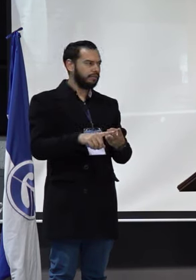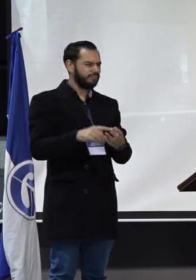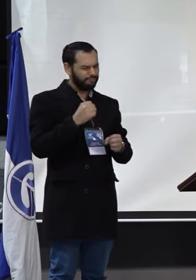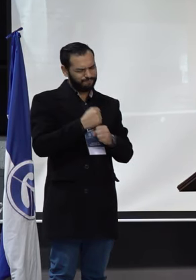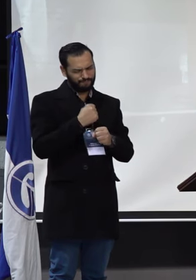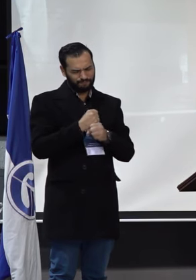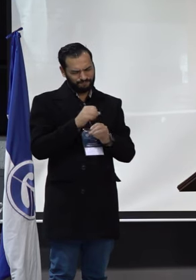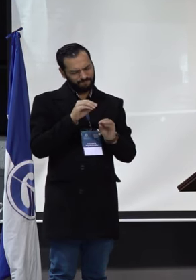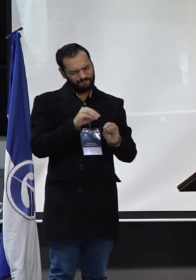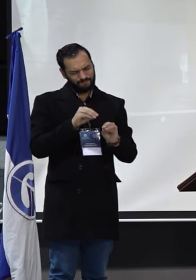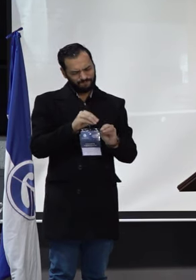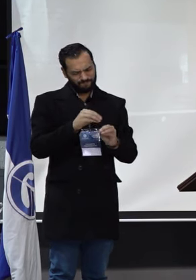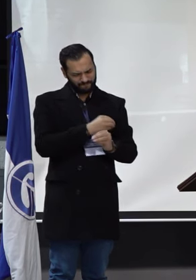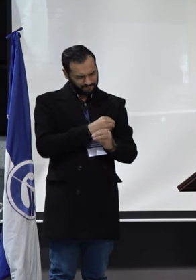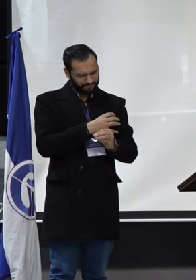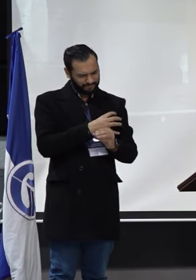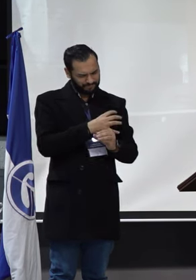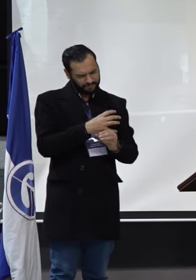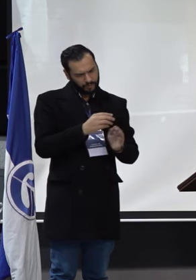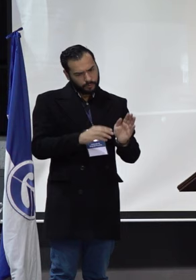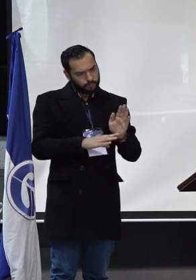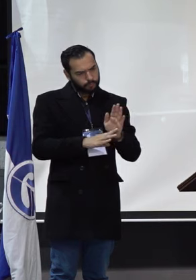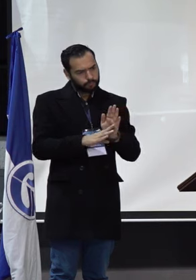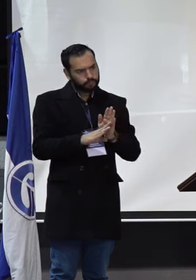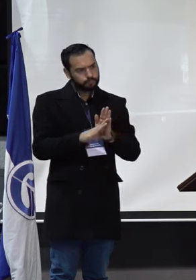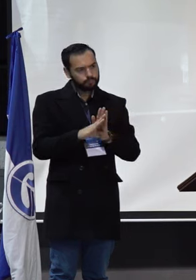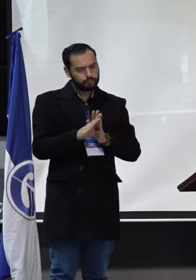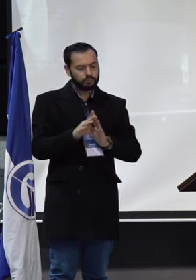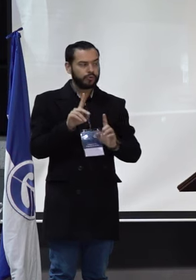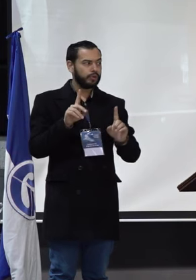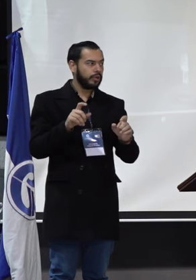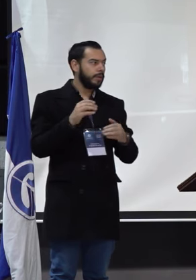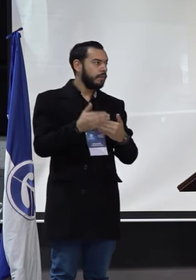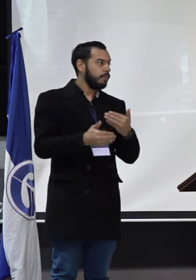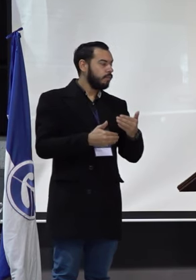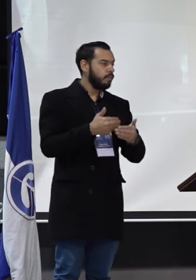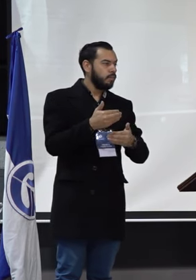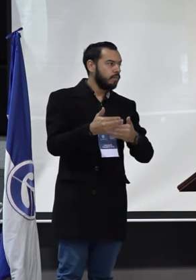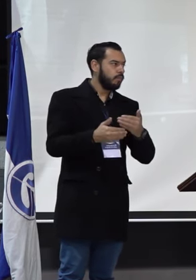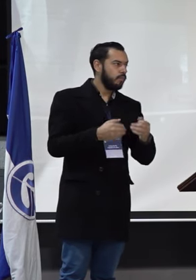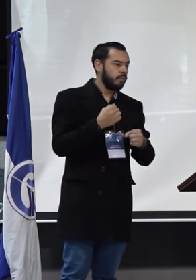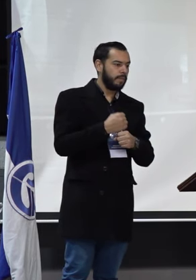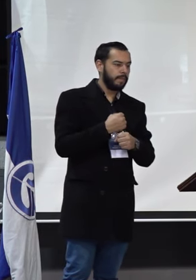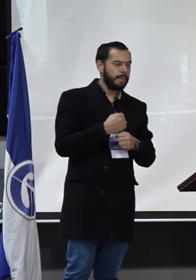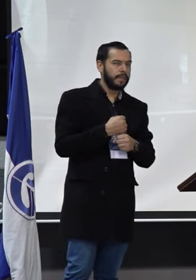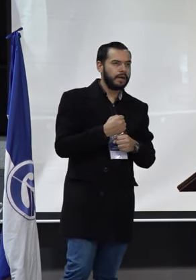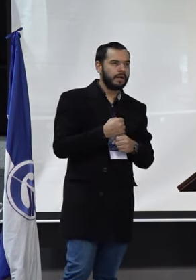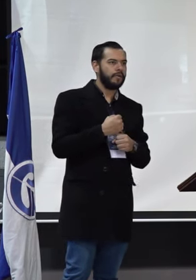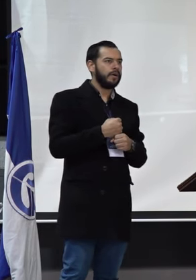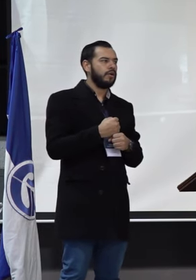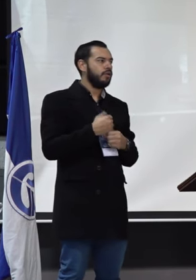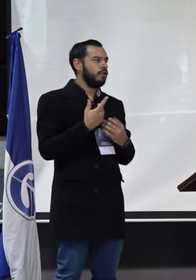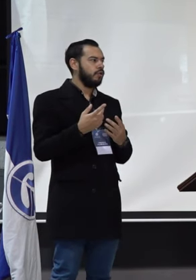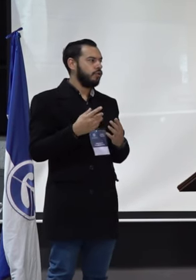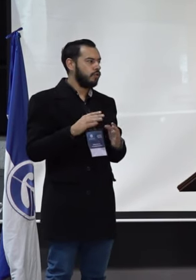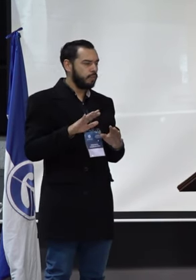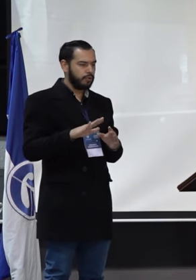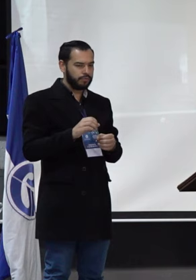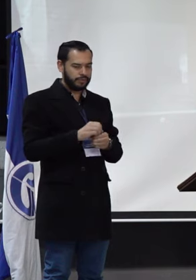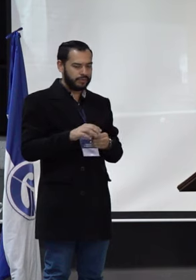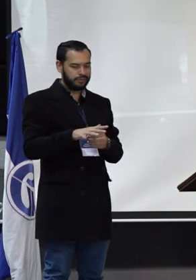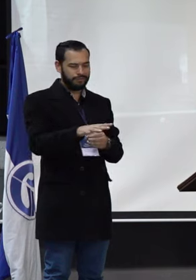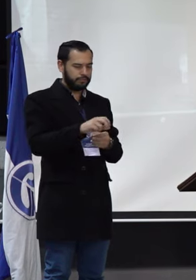más todo lo que se ha venido avanzando en la universidad en cuanto al proceso, al trabajo que se desarrolla con los sectores